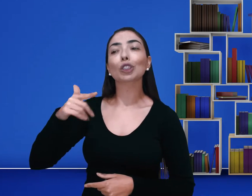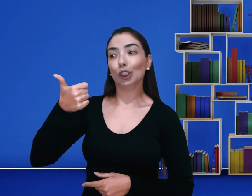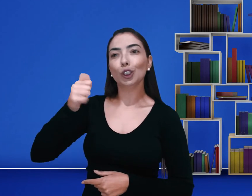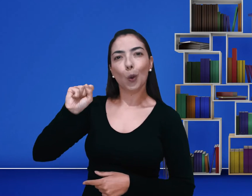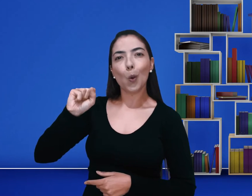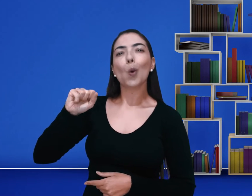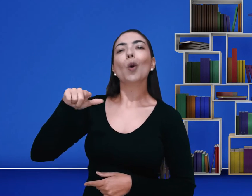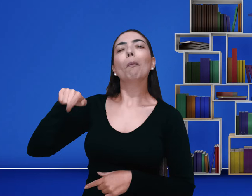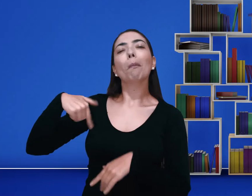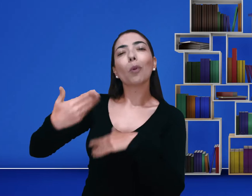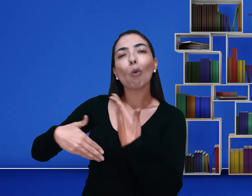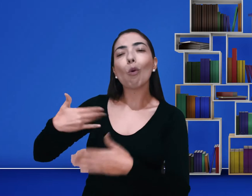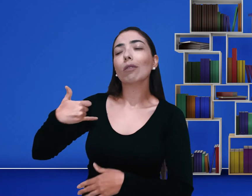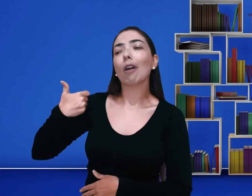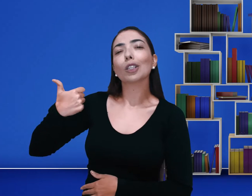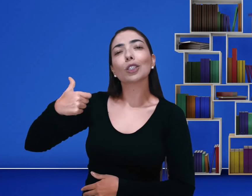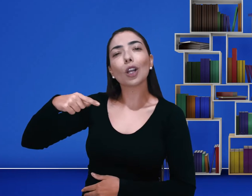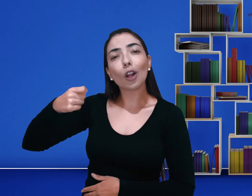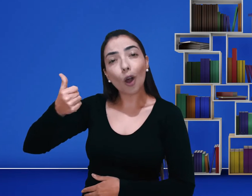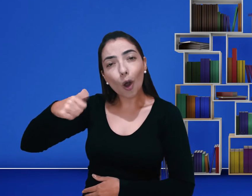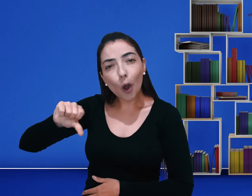Quando eu completei 18, 19